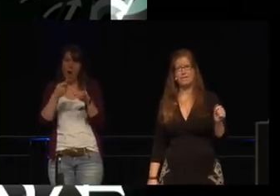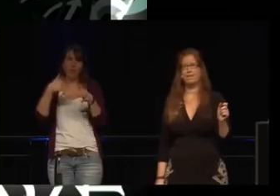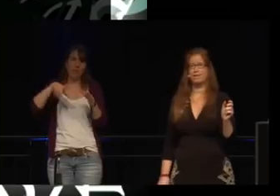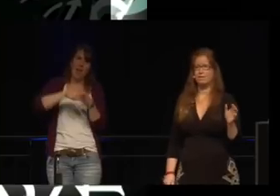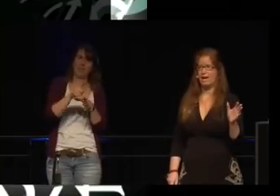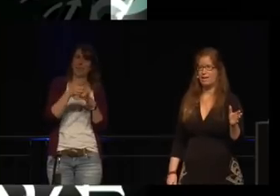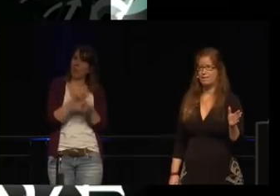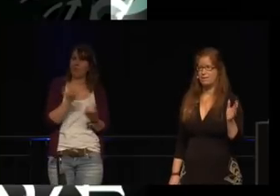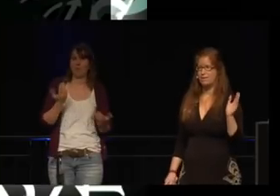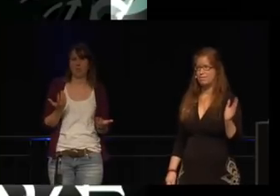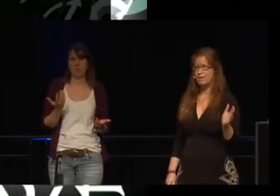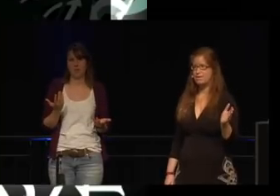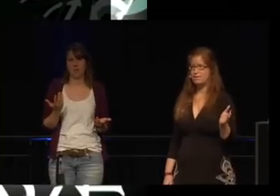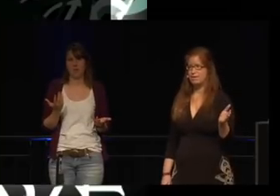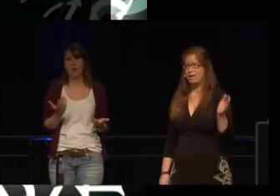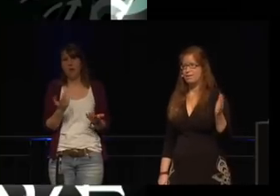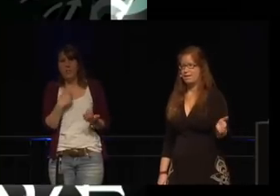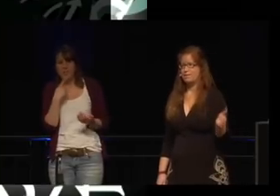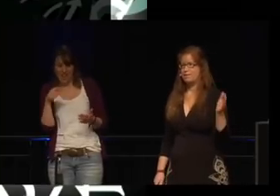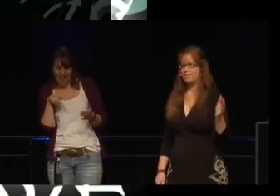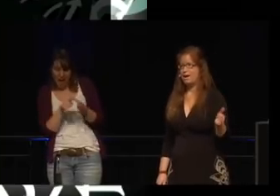Ja, natürlich wurden das abgedatet.